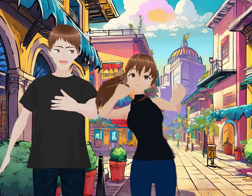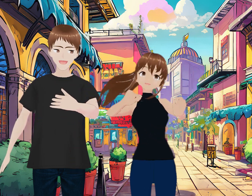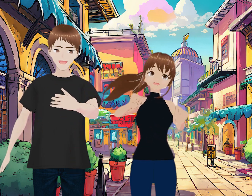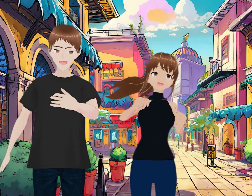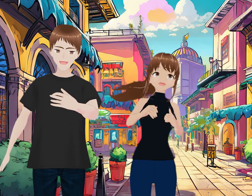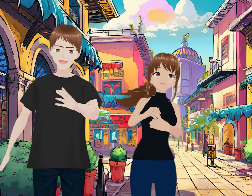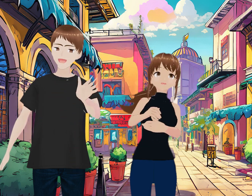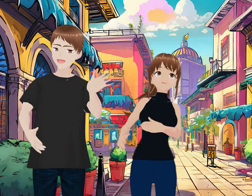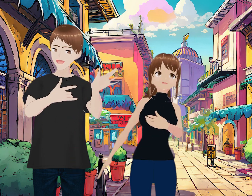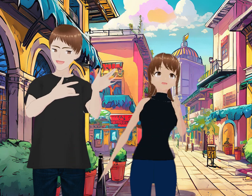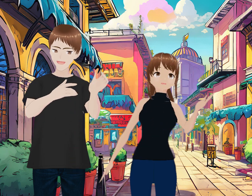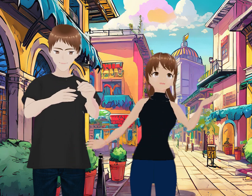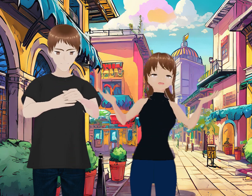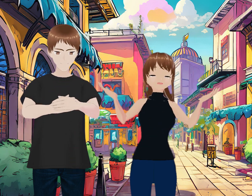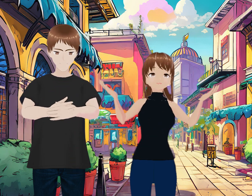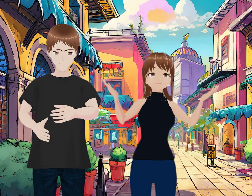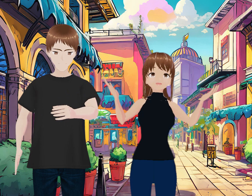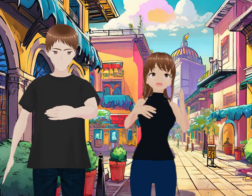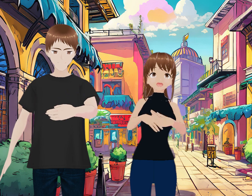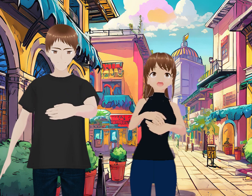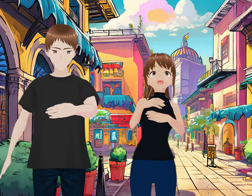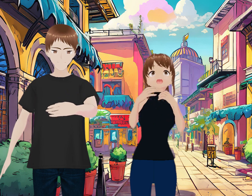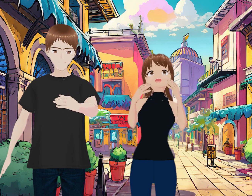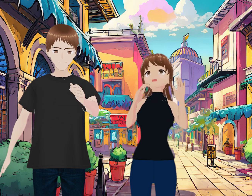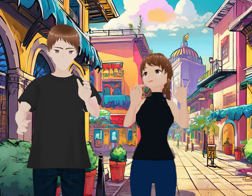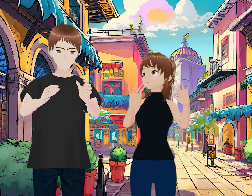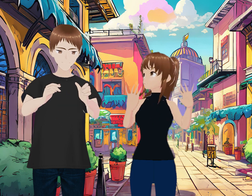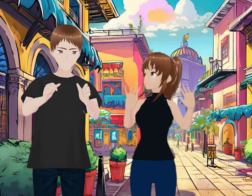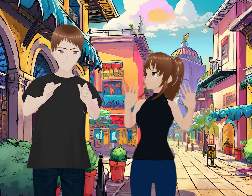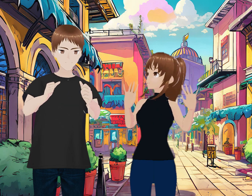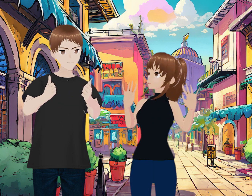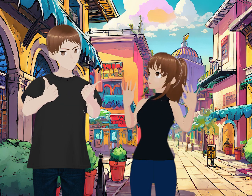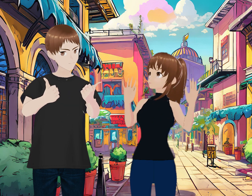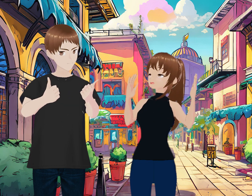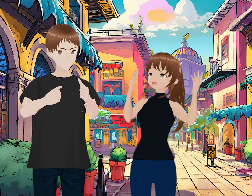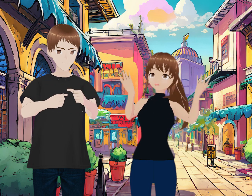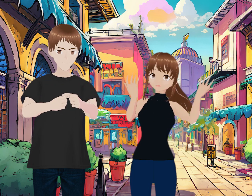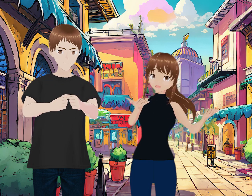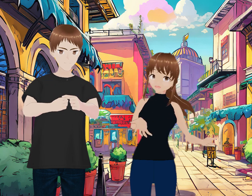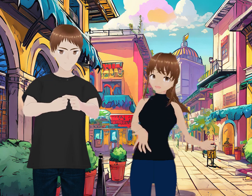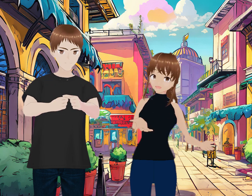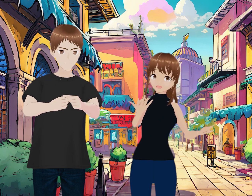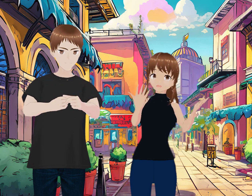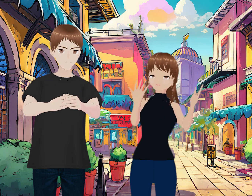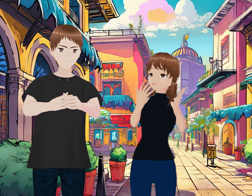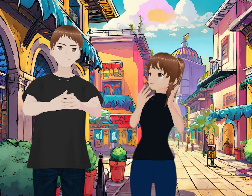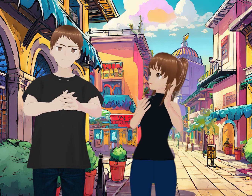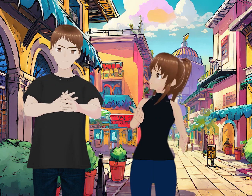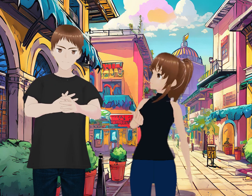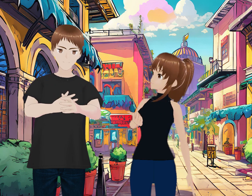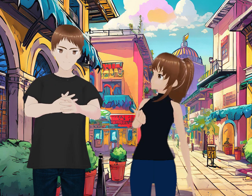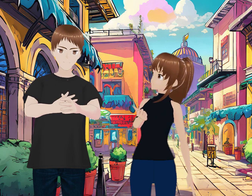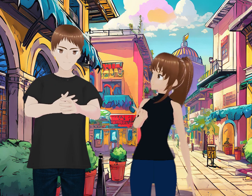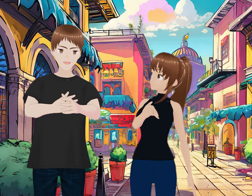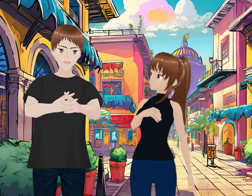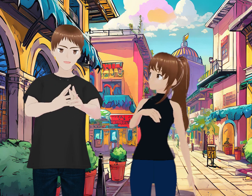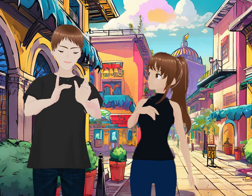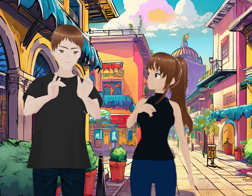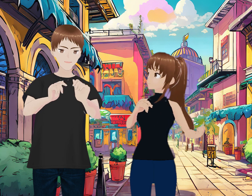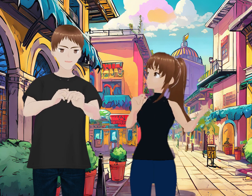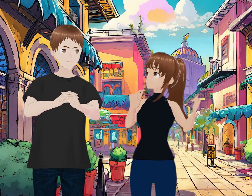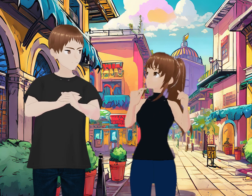Ay, disculpen ustedes, pero bueno, hoy vamos a recomendar. Yo en este caso tengo películas. ¿Tú tienes alguna serie?